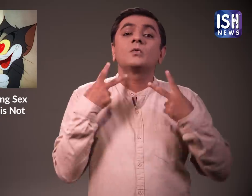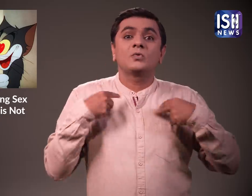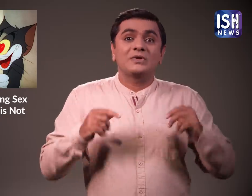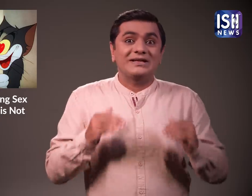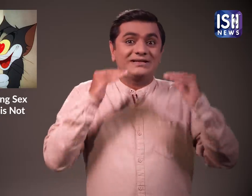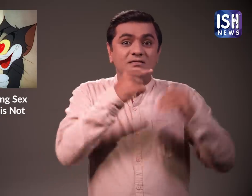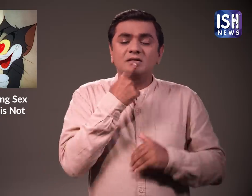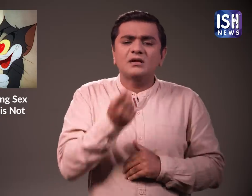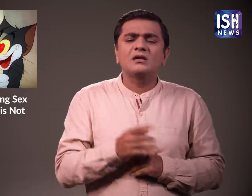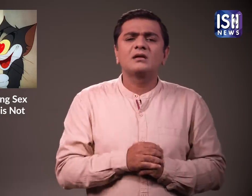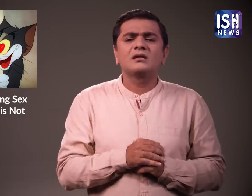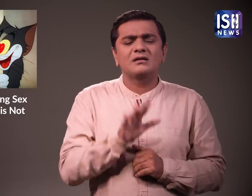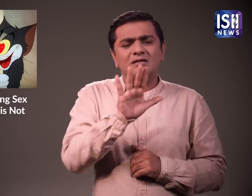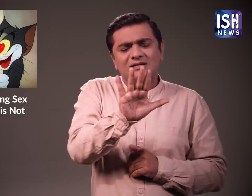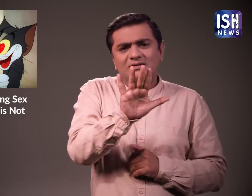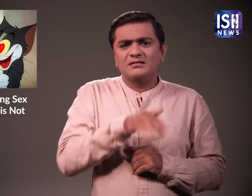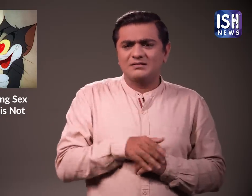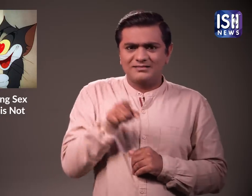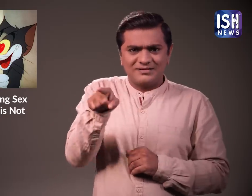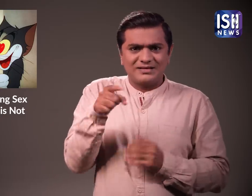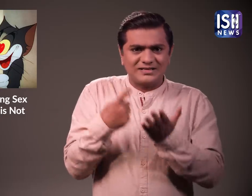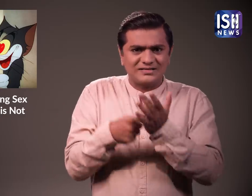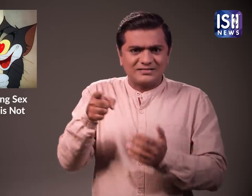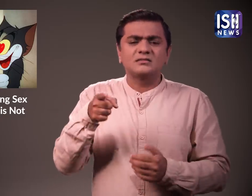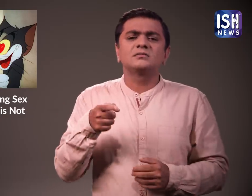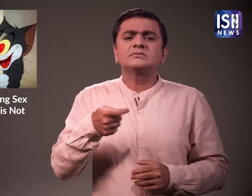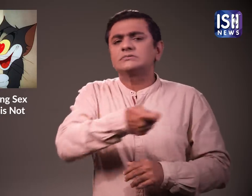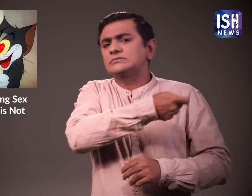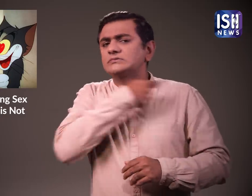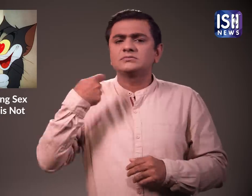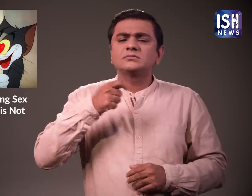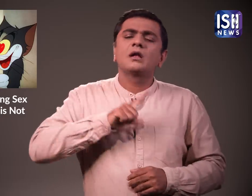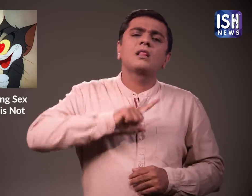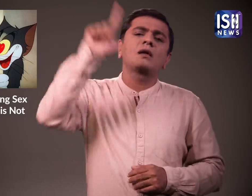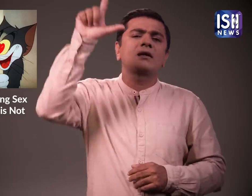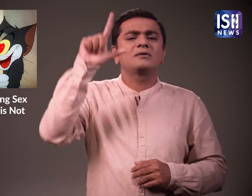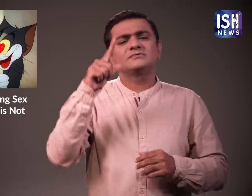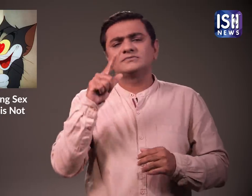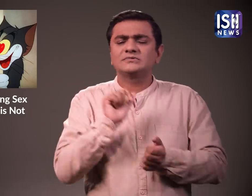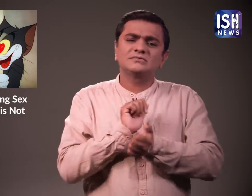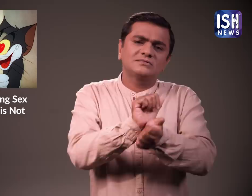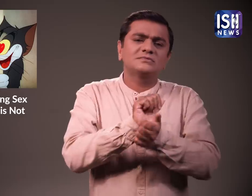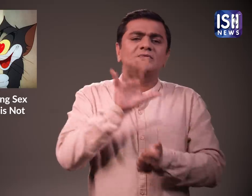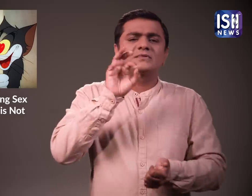उच्चने आले ने कहा रंगराजु ने लड़की की हत्या की और जिला अदालत की हत्या की सजा सही थी